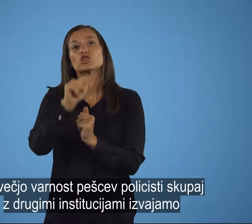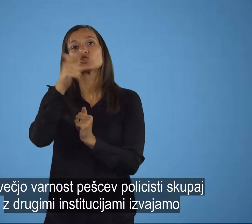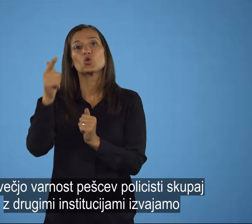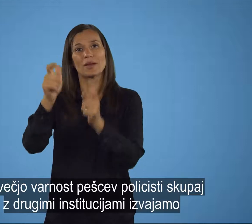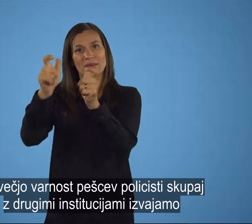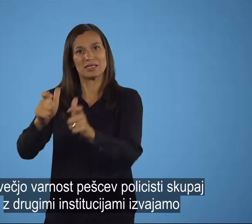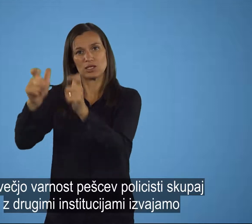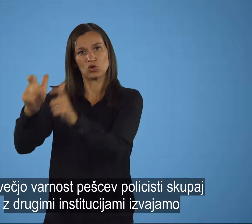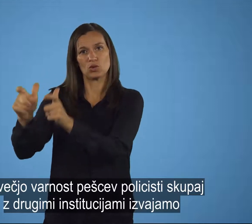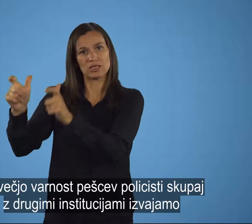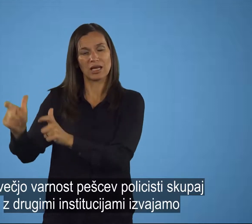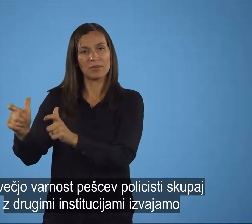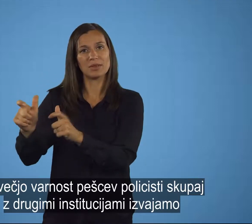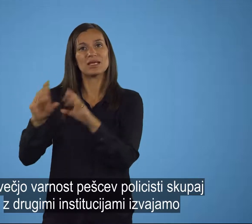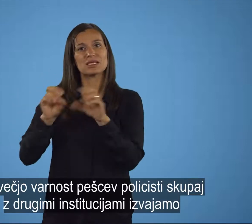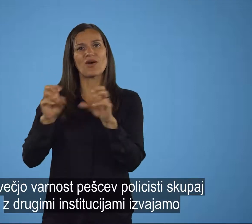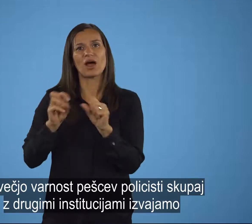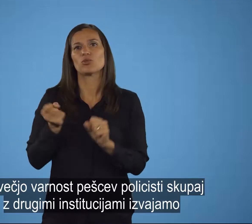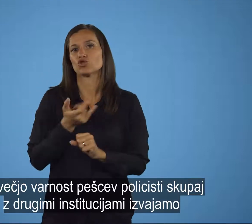izvajamo številne aktivnosti.